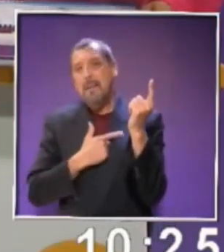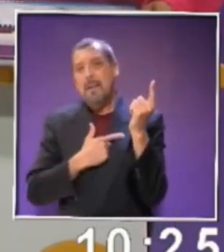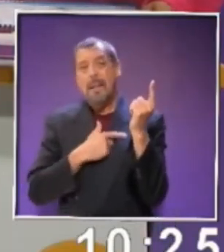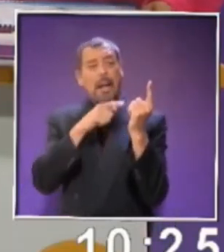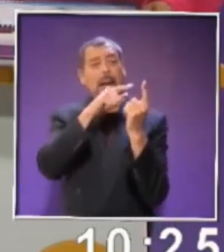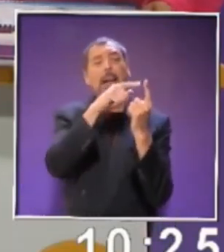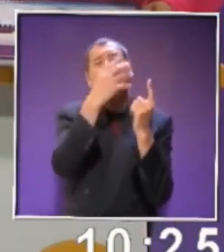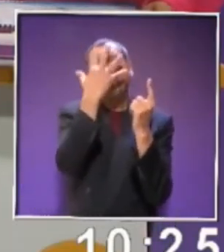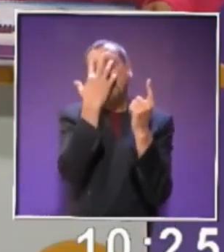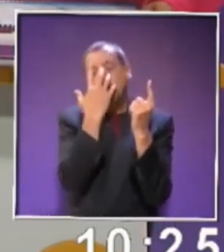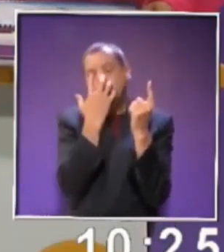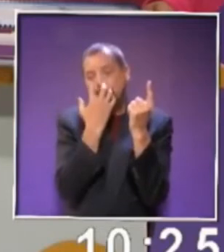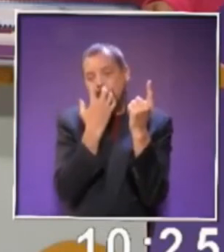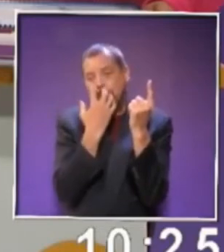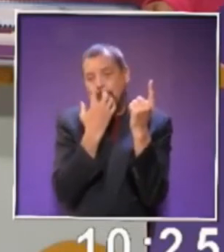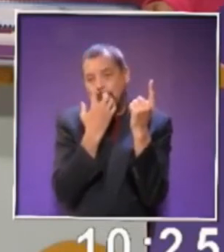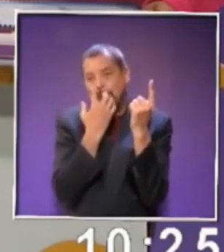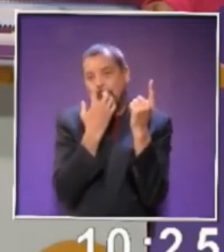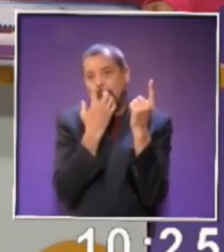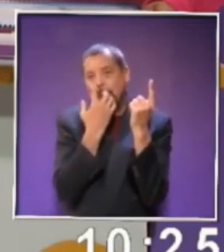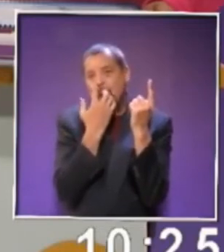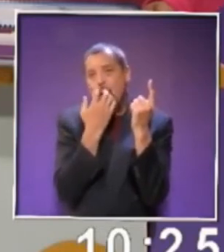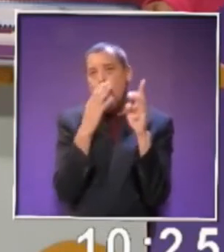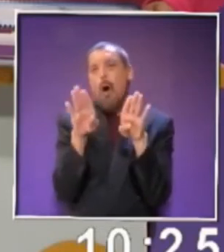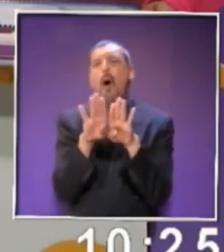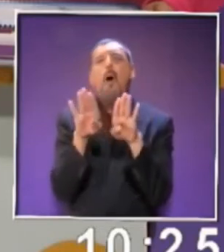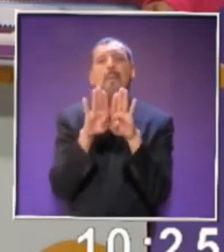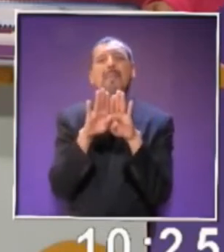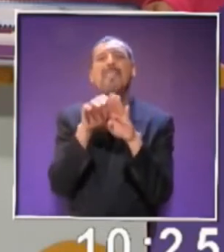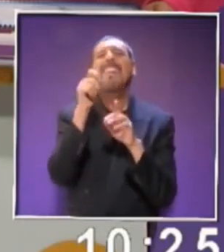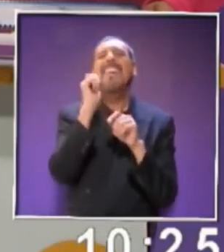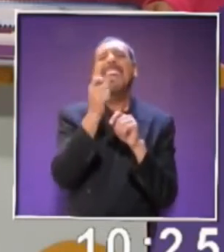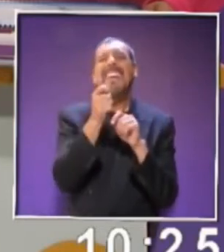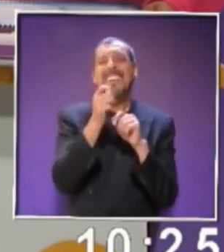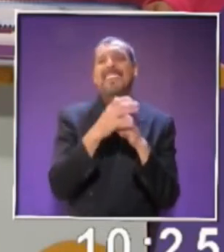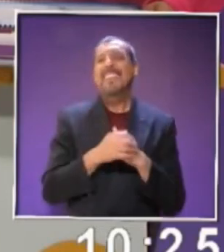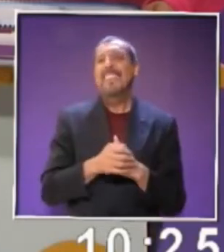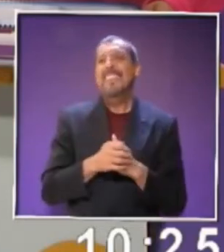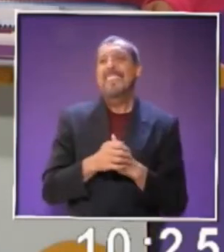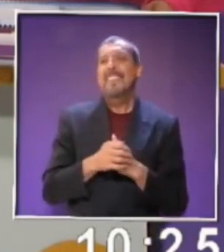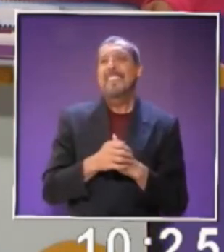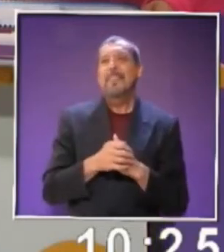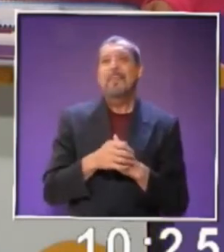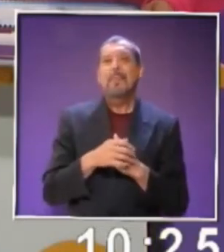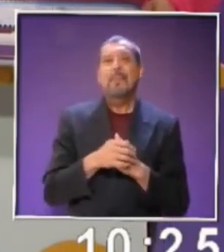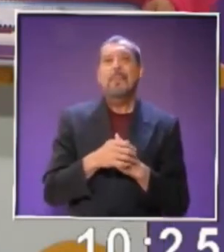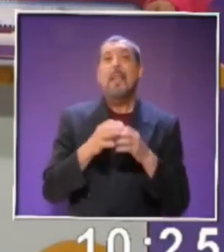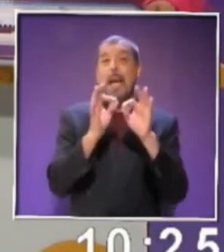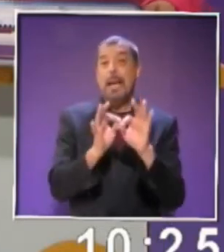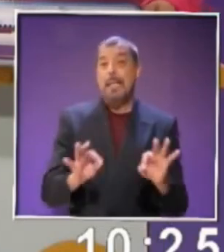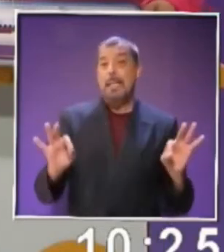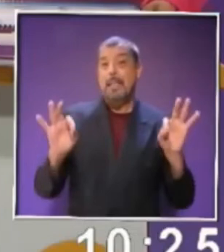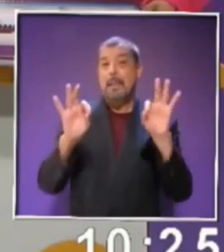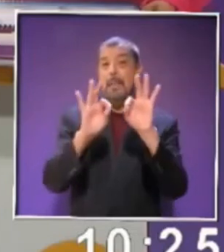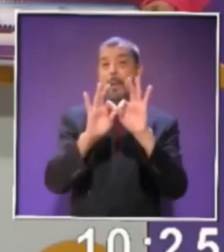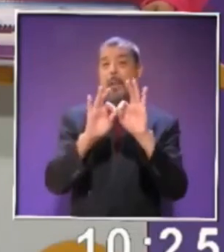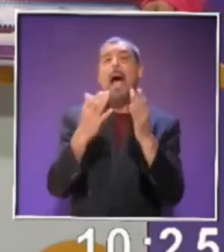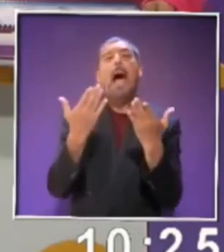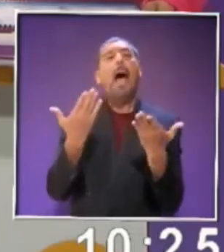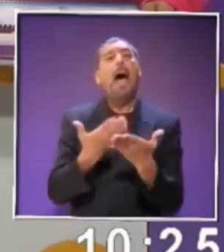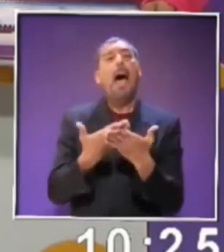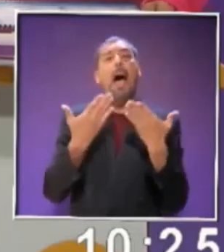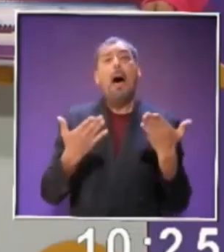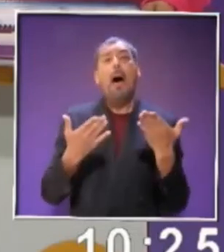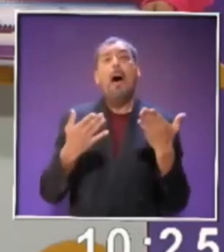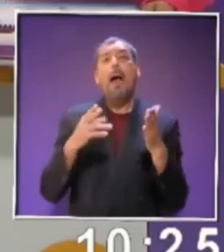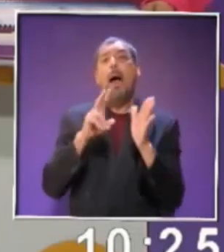entristece y, en fin, ¿verdad? Poder y poner mucha atención en esa parte. Así es, pues, ahora, ¿qué les parece si vamos